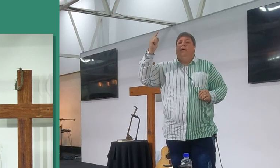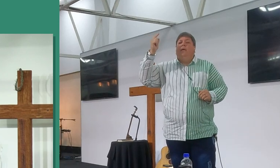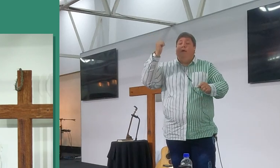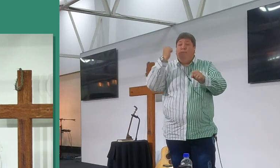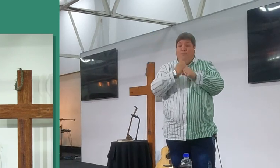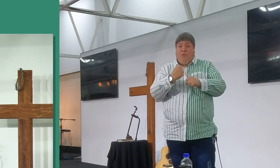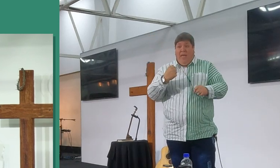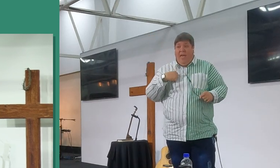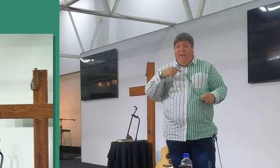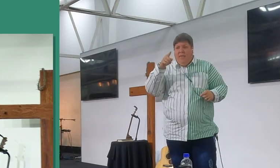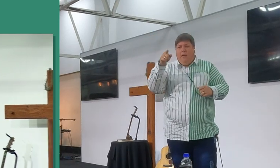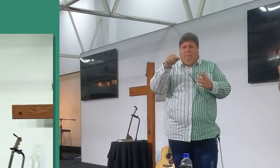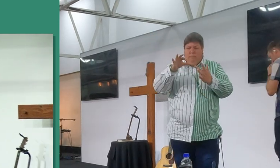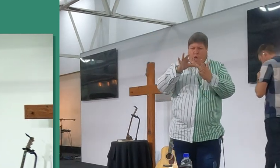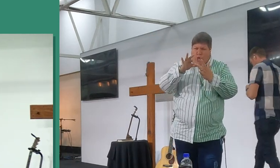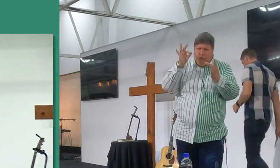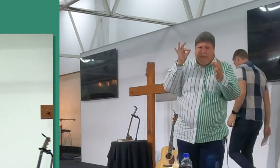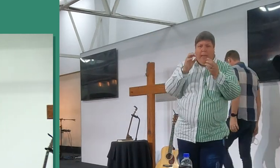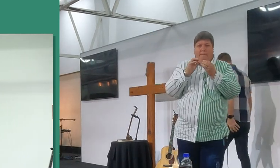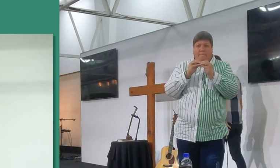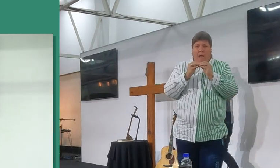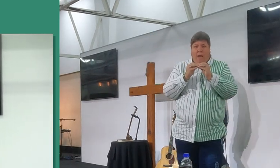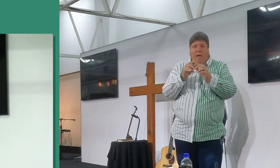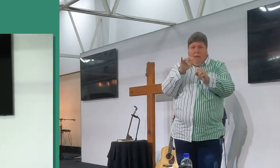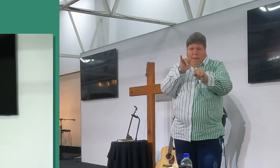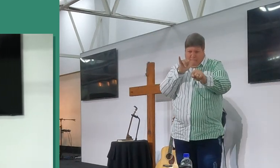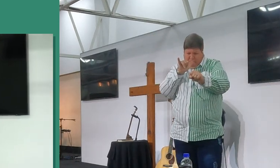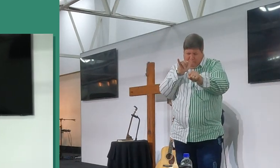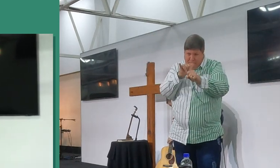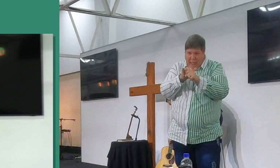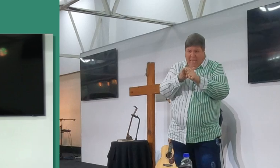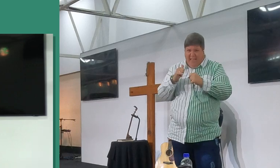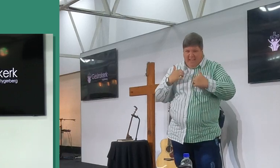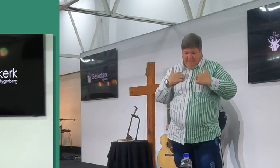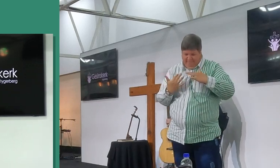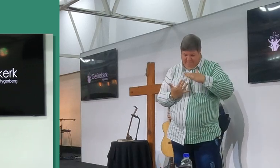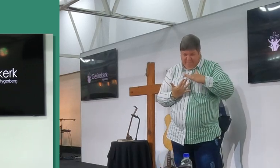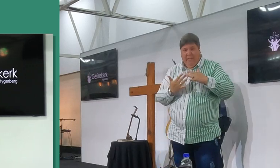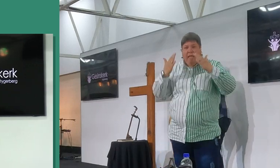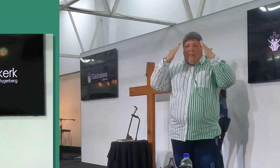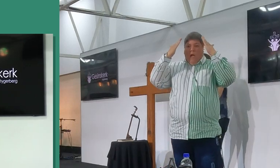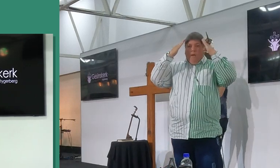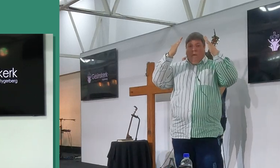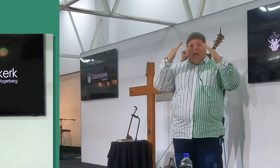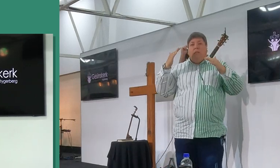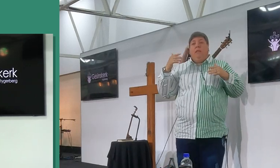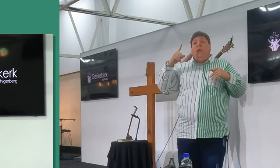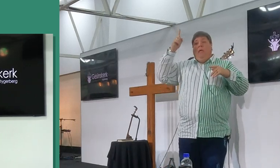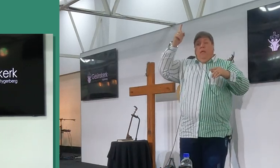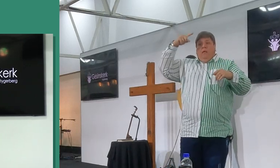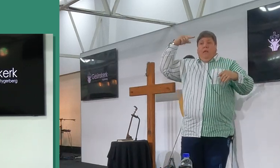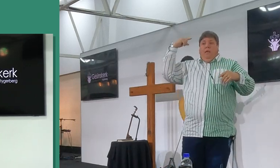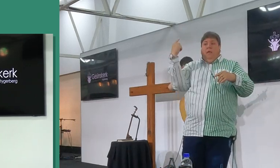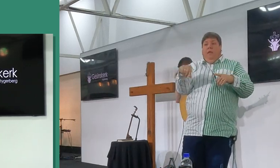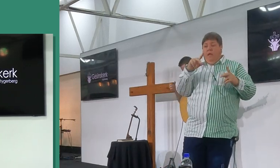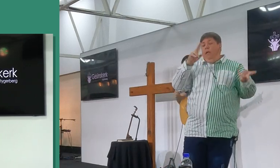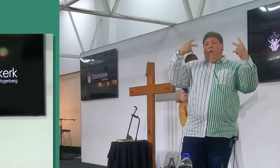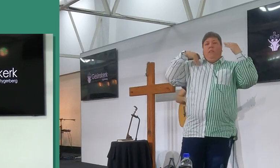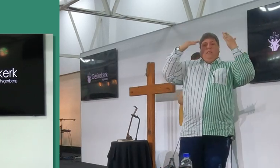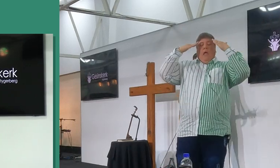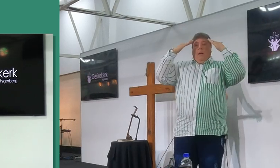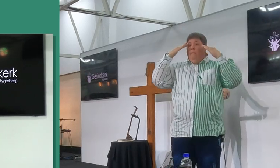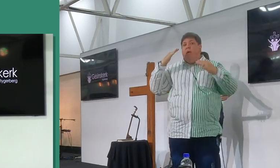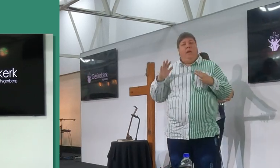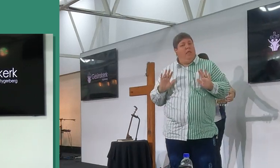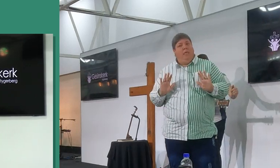dan moet ek en jy die kies in maak, om te sê, ek moet het uitleven dankbaar, dit is iets, ek gaan nie gezet word met dankbaarheid nie, dit is die kies wat ek maak,